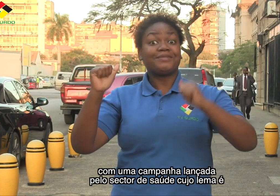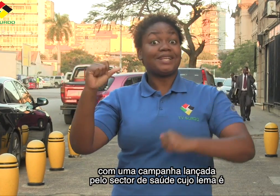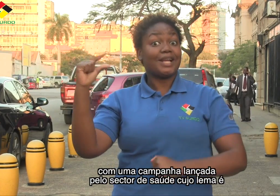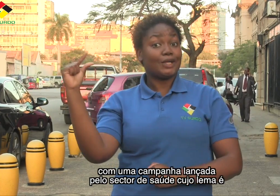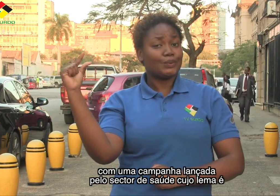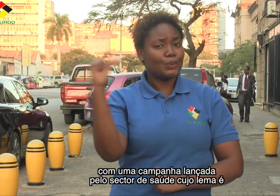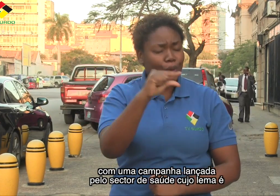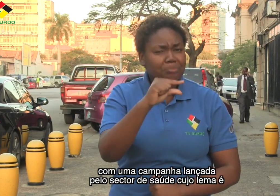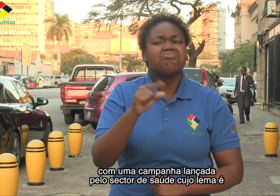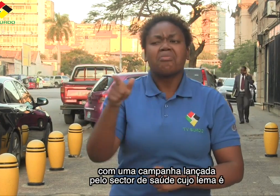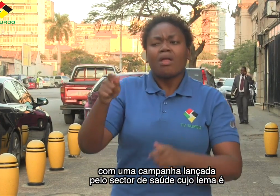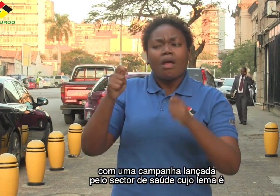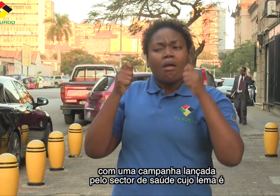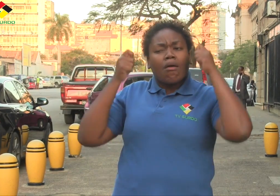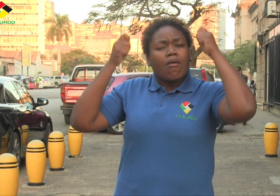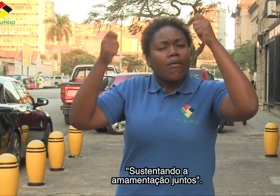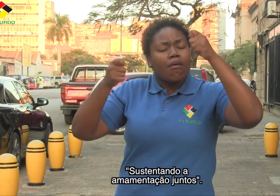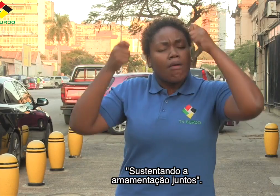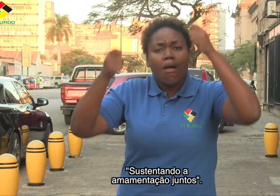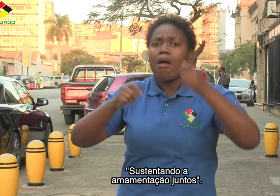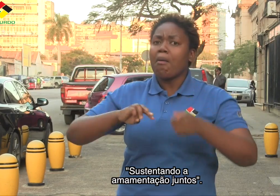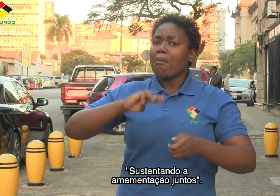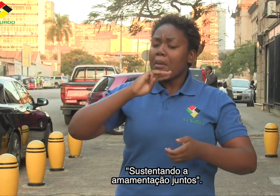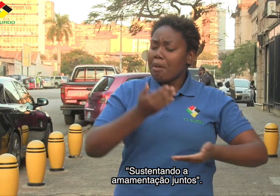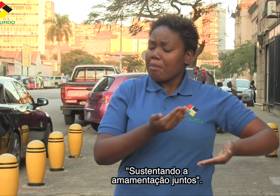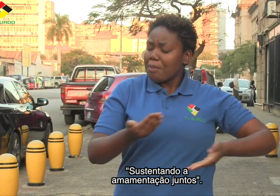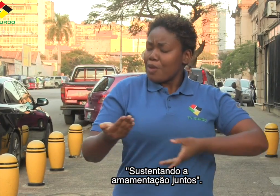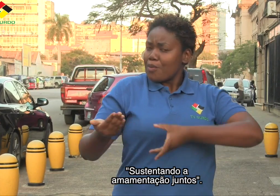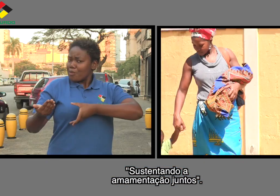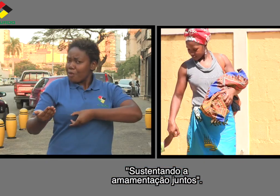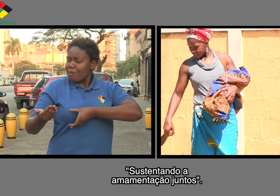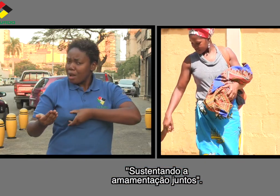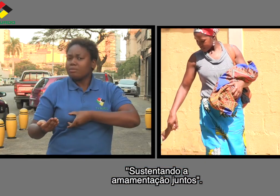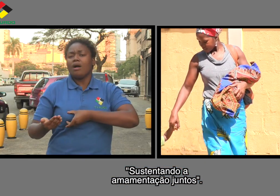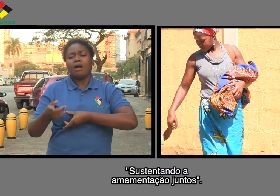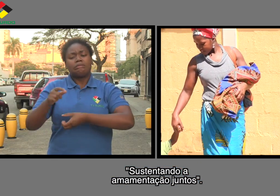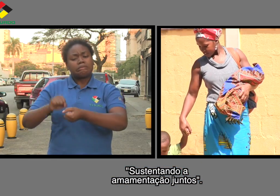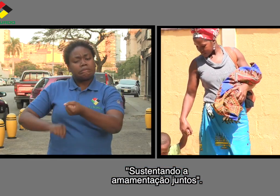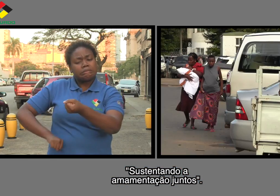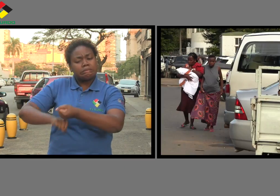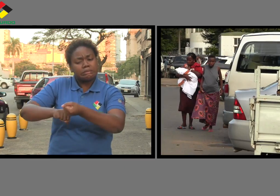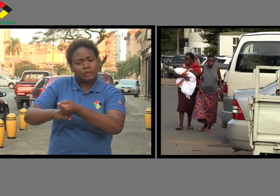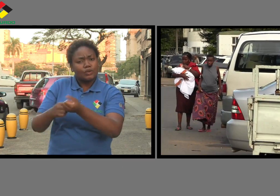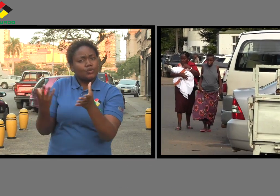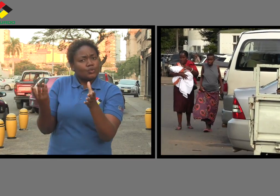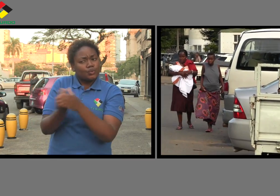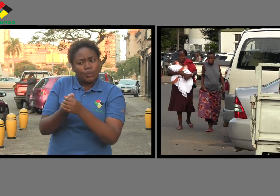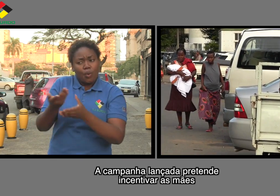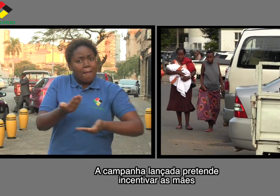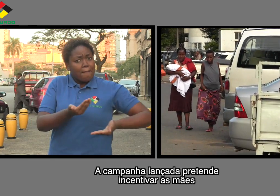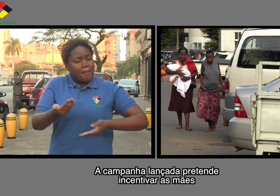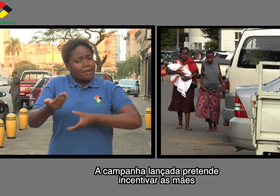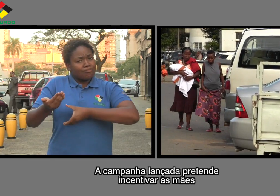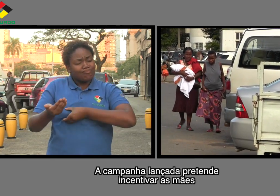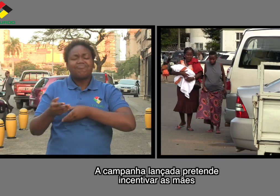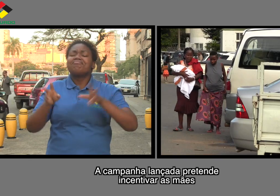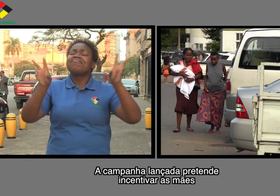setor da saúde, cujo lema é Sustentando a Mamentação Juntos. A campanha